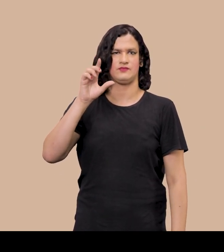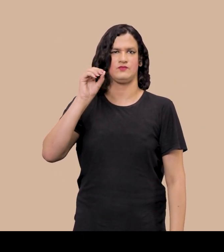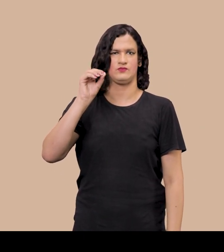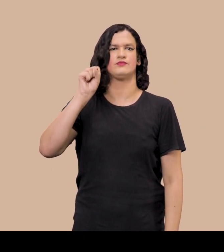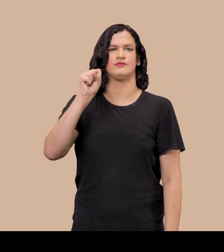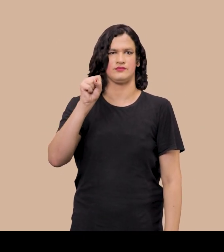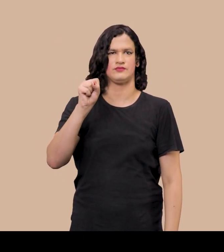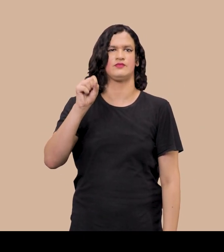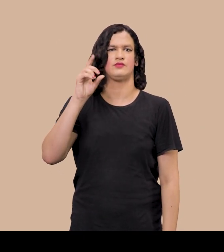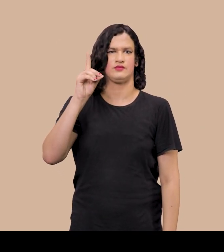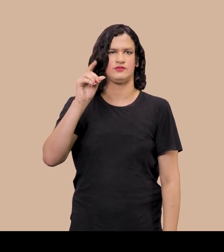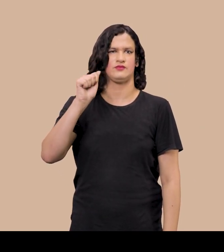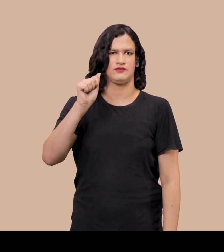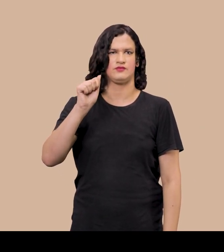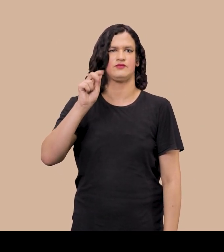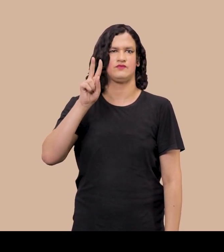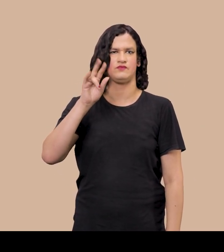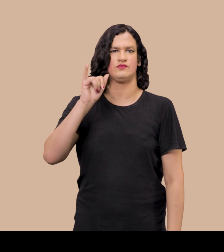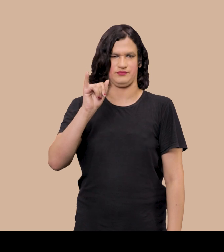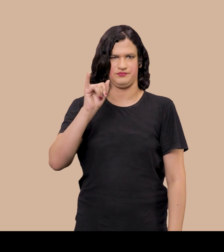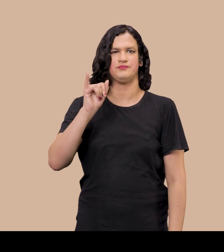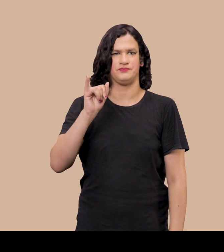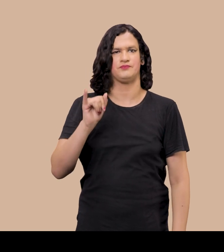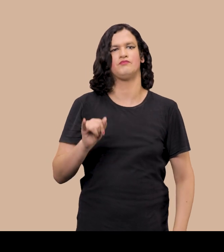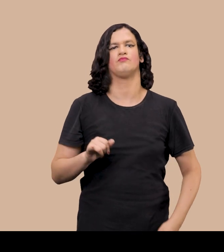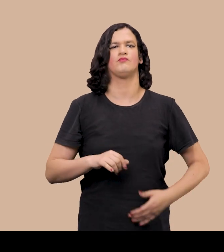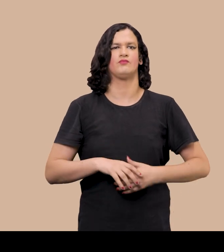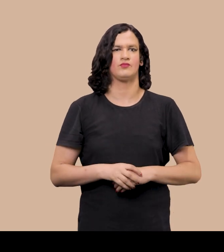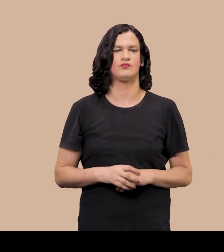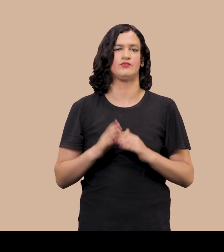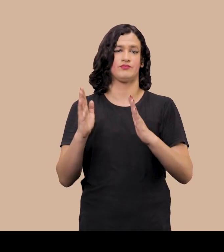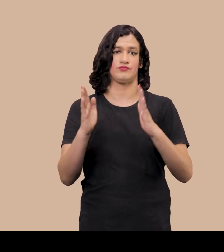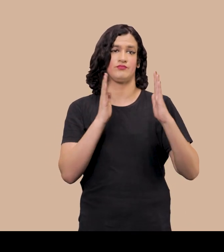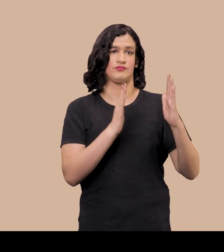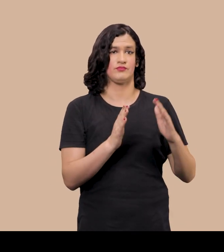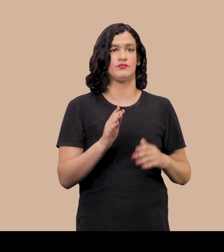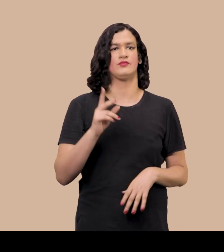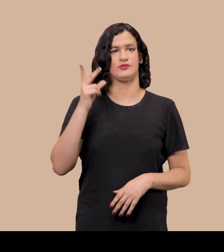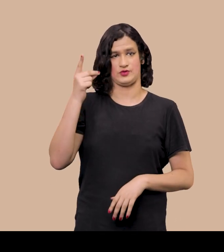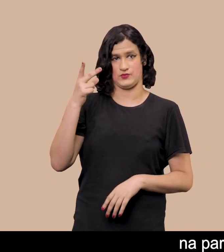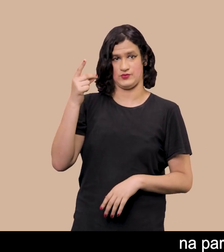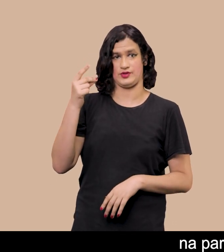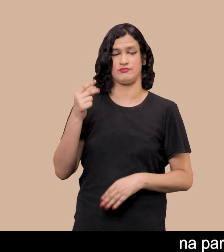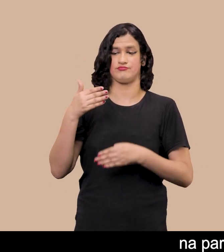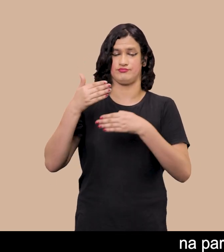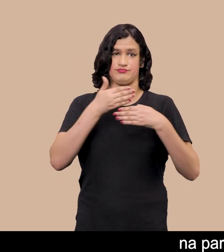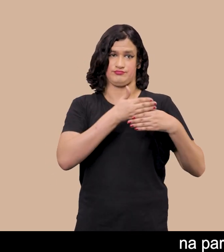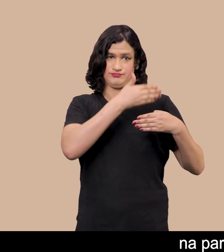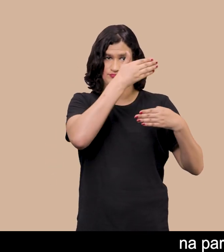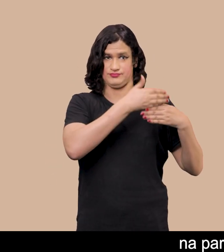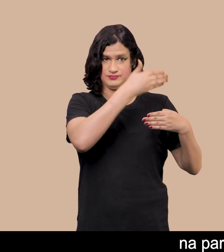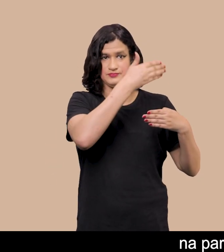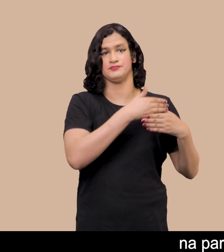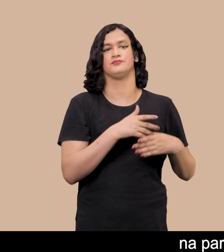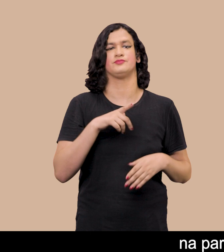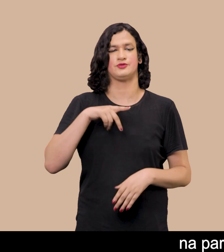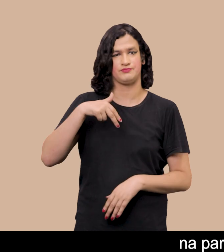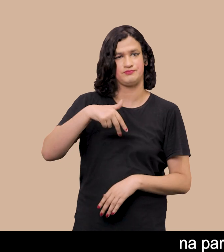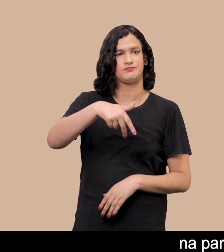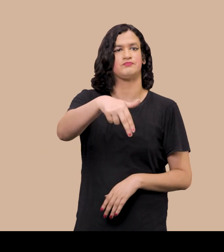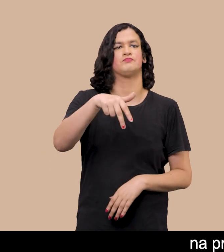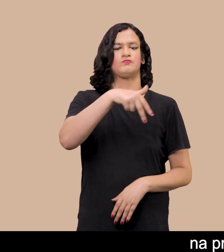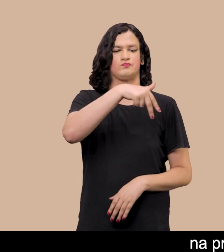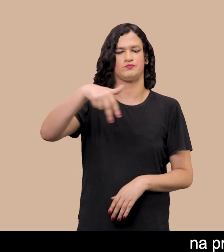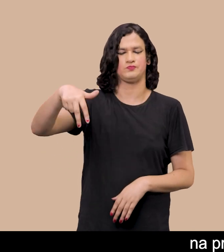série Aos Nossos Filhos De 2021 Segunda Da direita para a esquerda Na parede ao fundo E à direita de